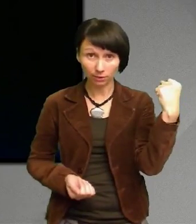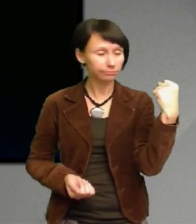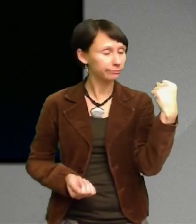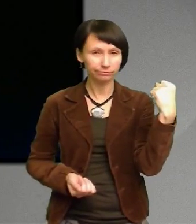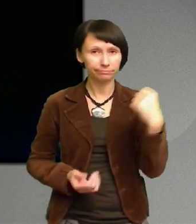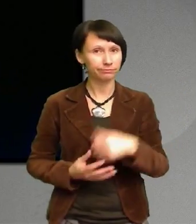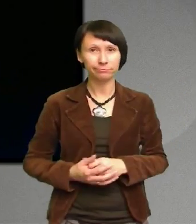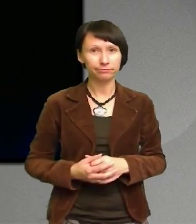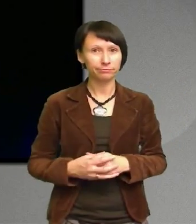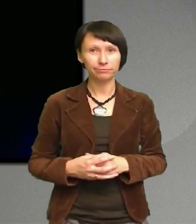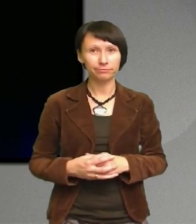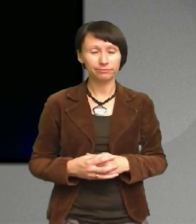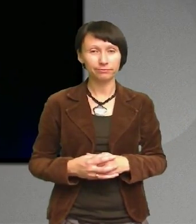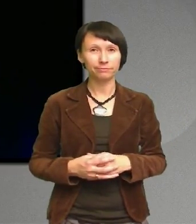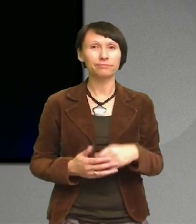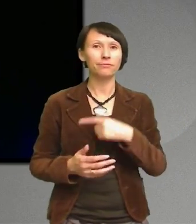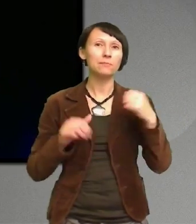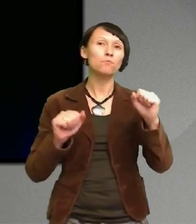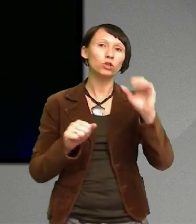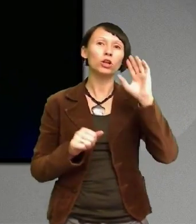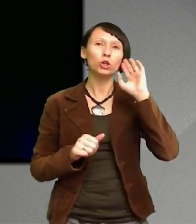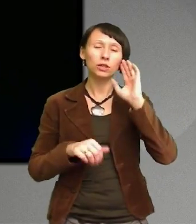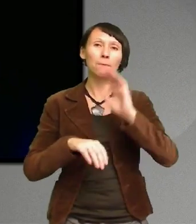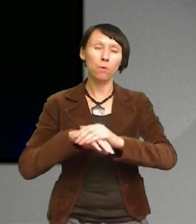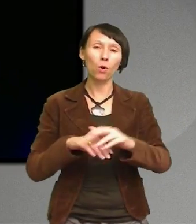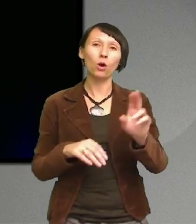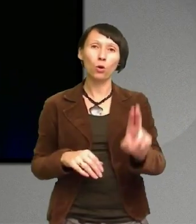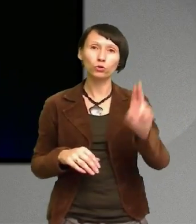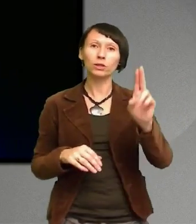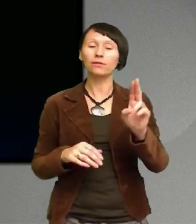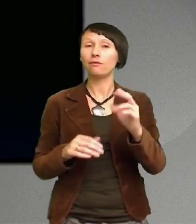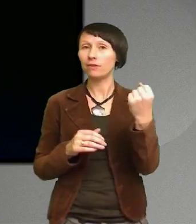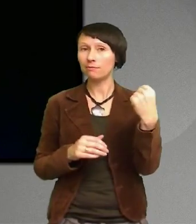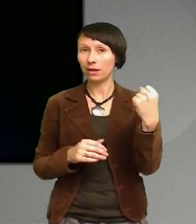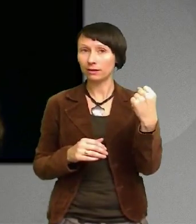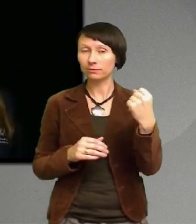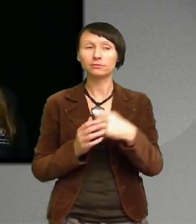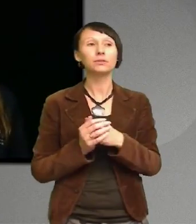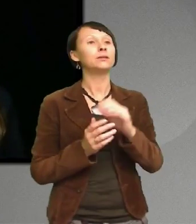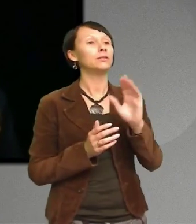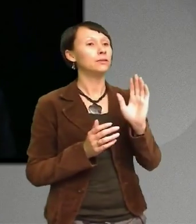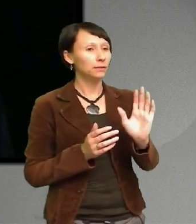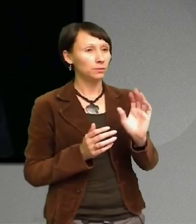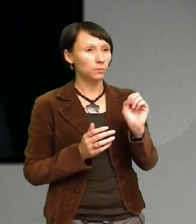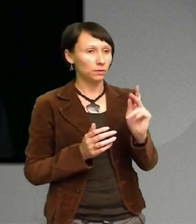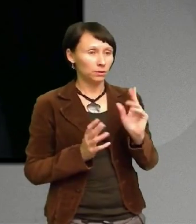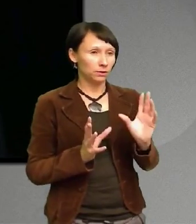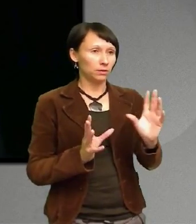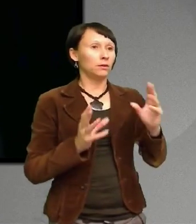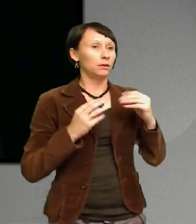Vi borde lyssna På den konstruktiva feedbacken Ta till oss vad som sägs Fundera på vad vi kan